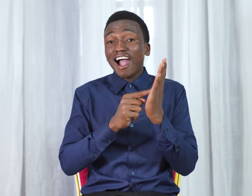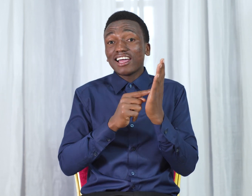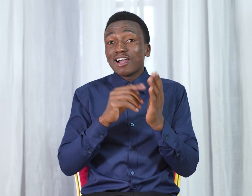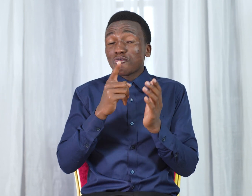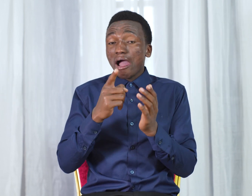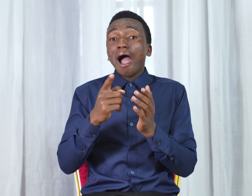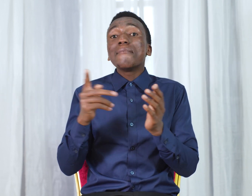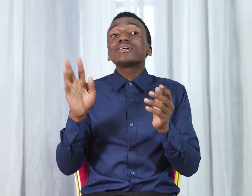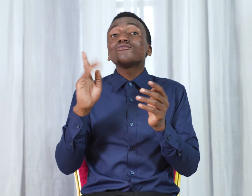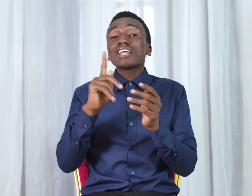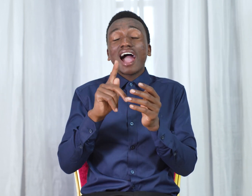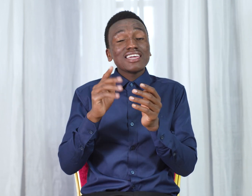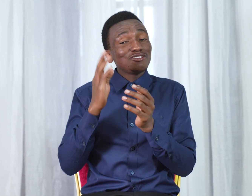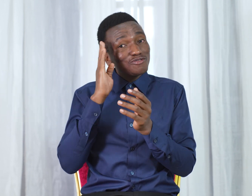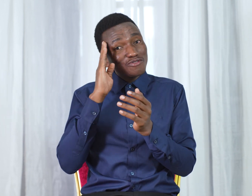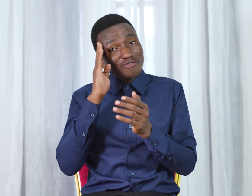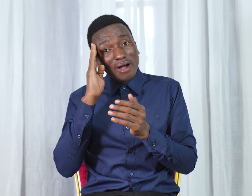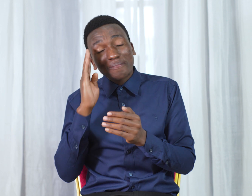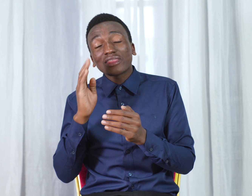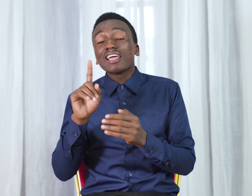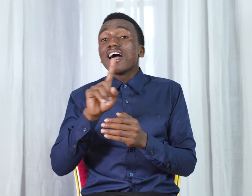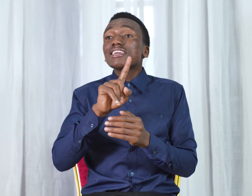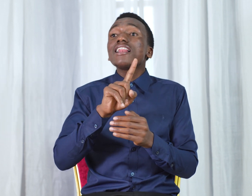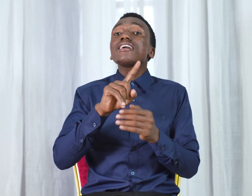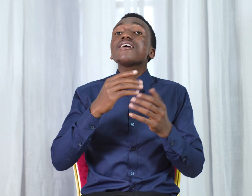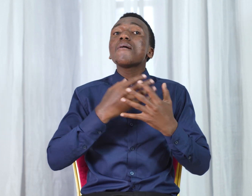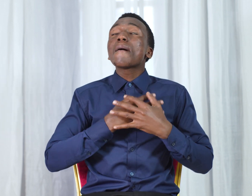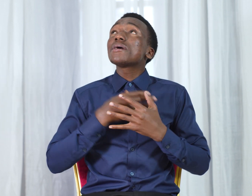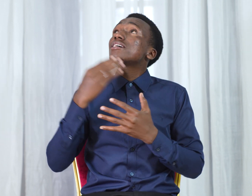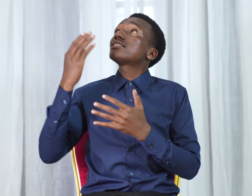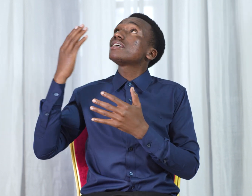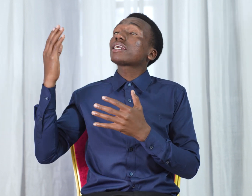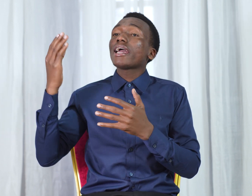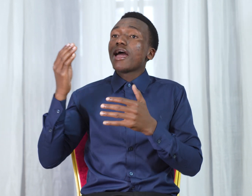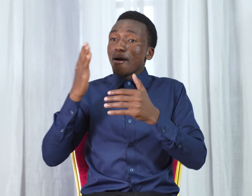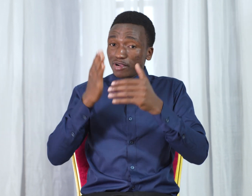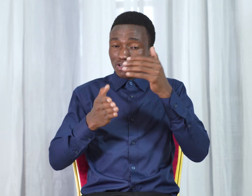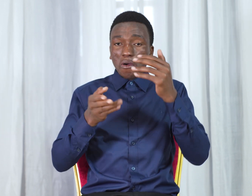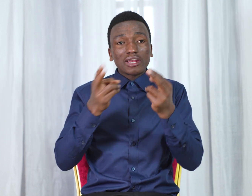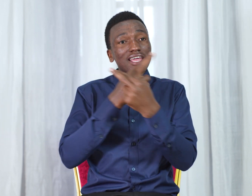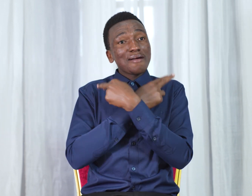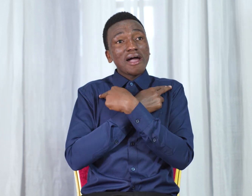Kwa matuna yetuwa Yali yo mapenzi yake Mwisho rehema